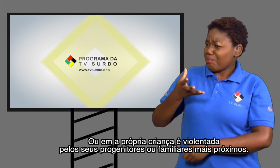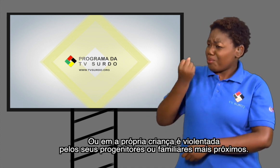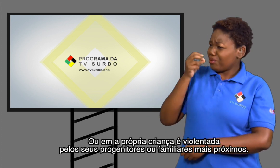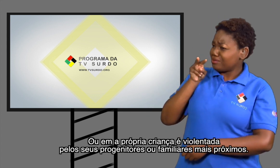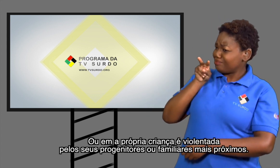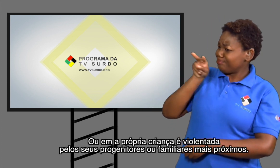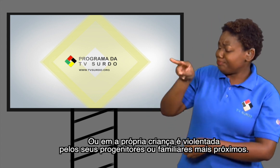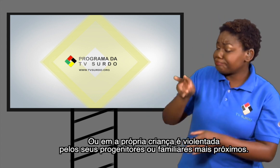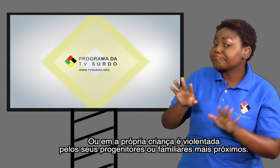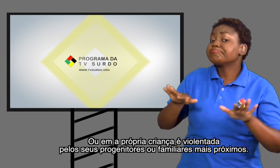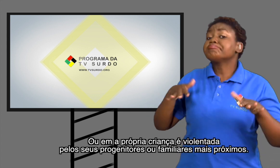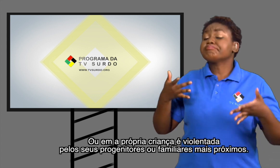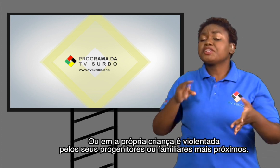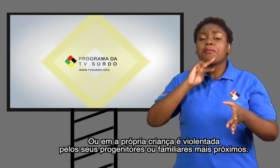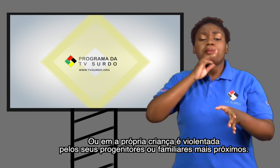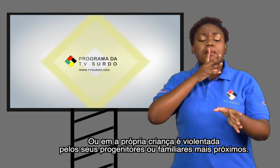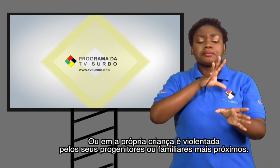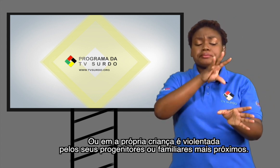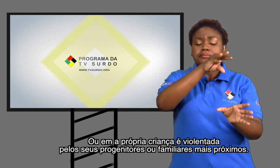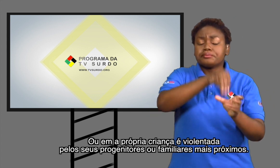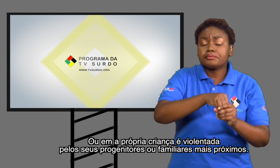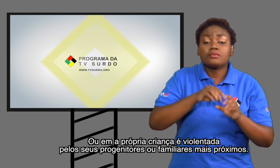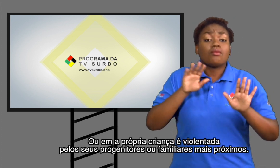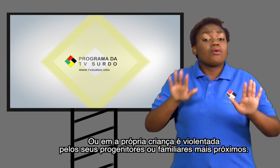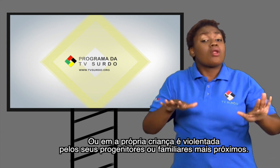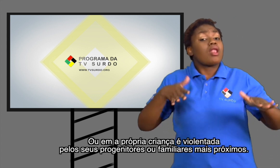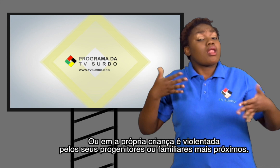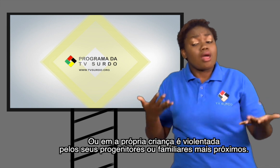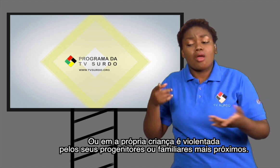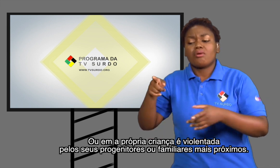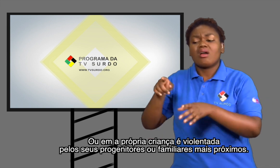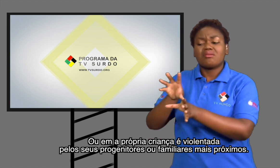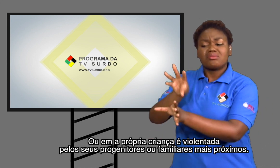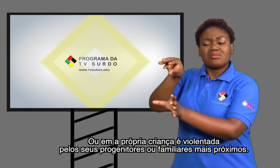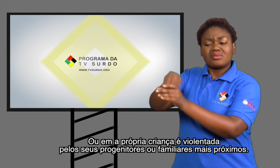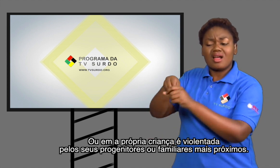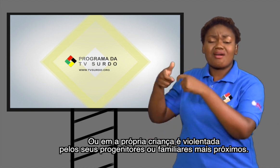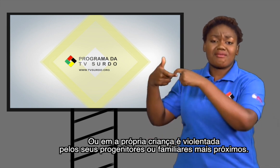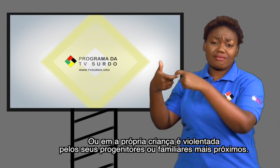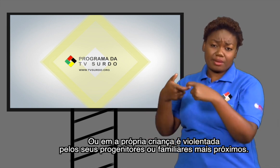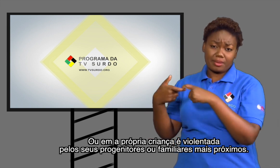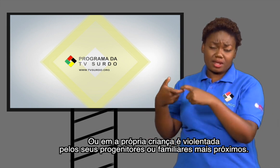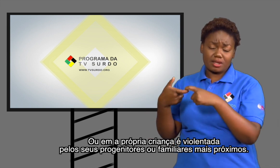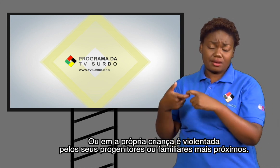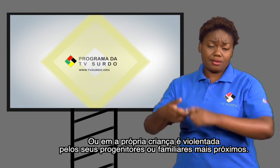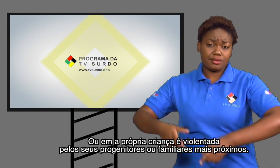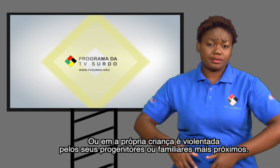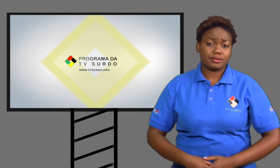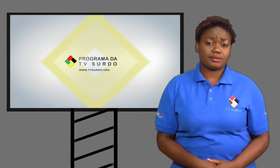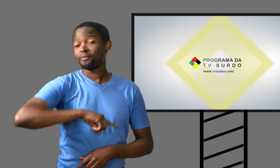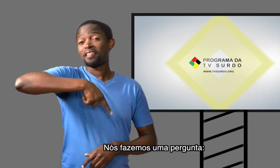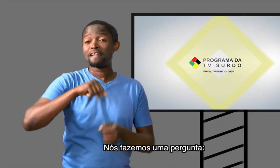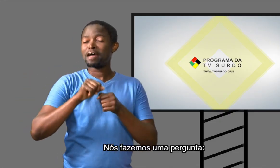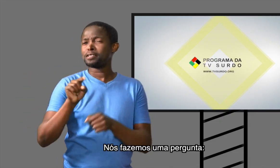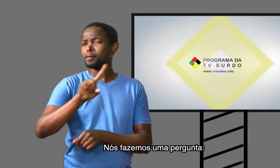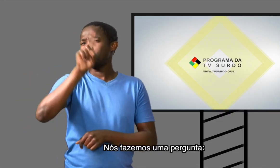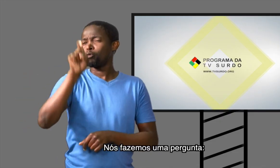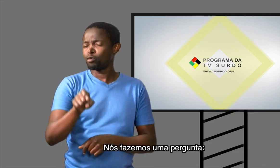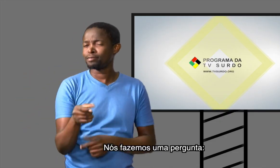criança é violentada pelos seus progenitores ou familiares mais próximos. Nós fazemos